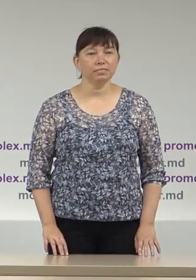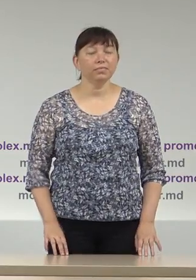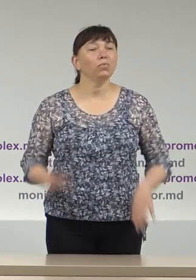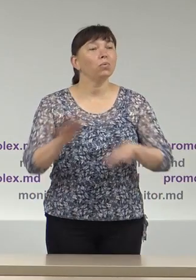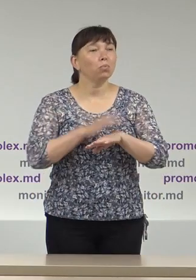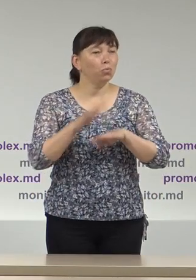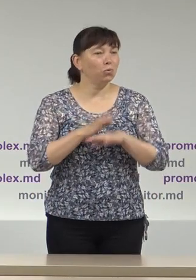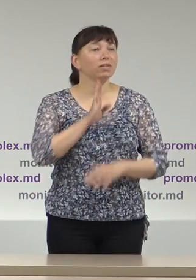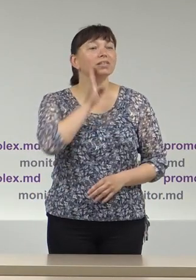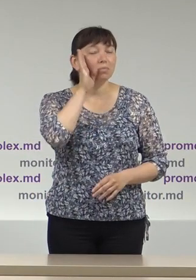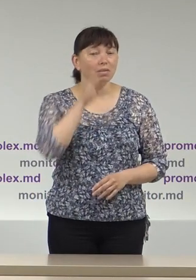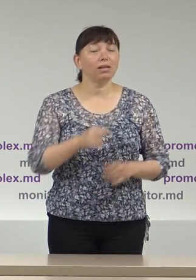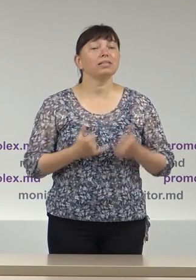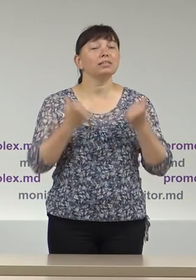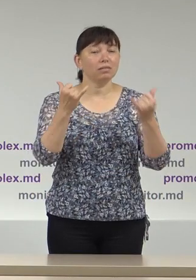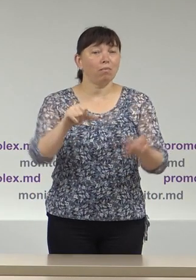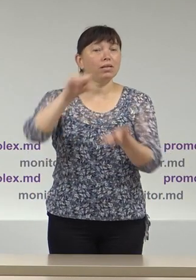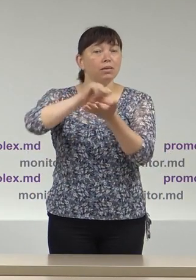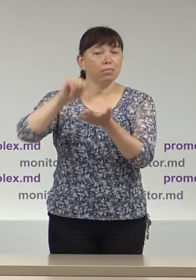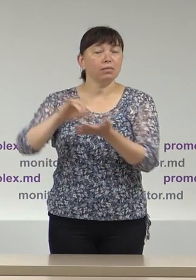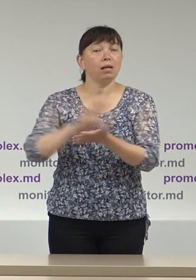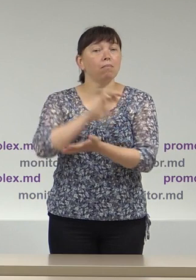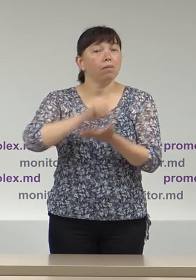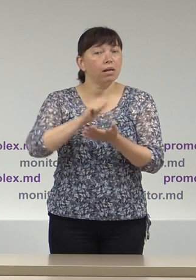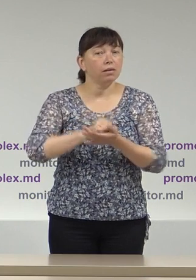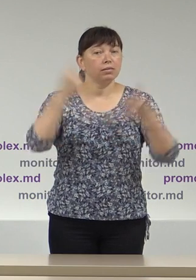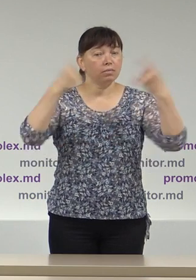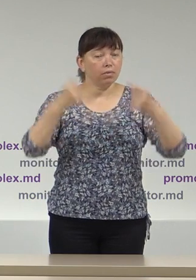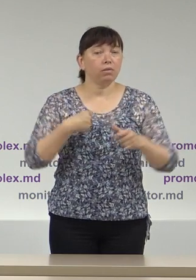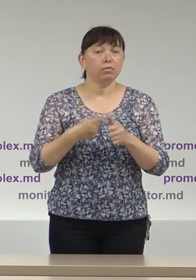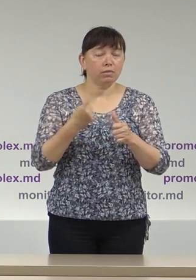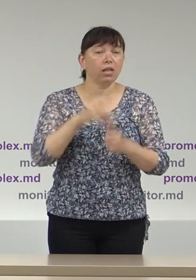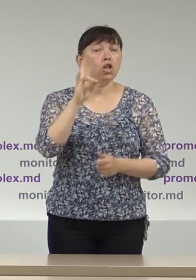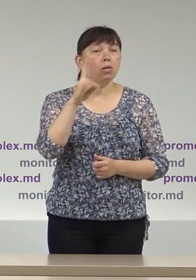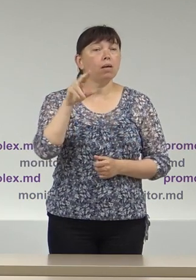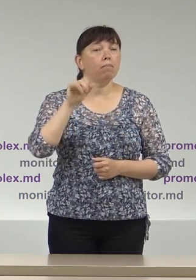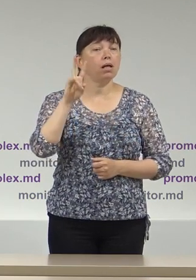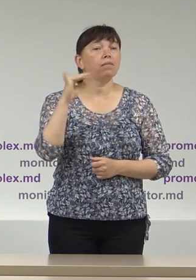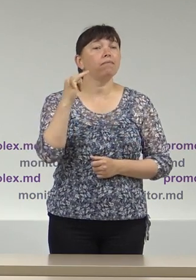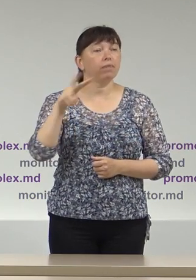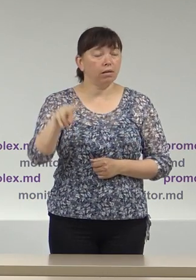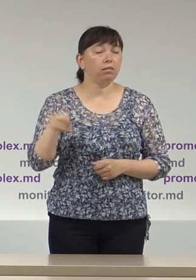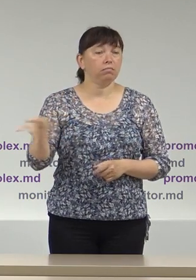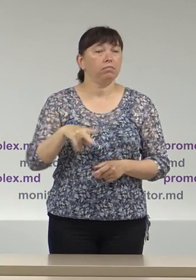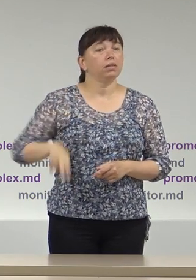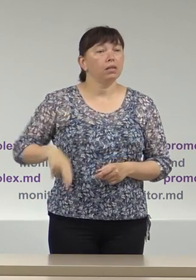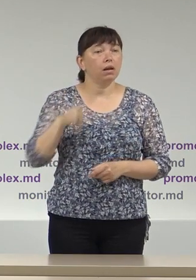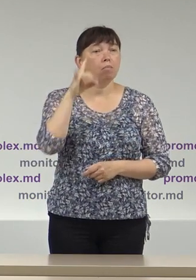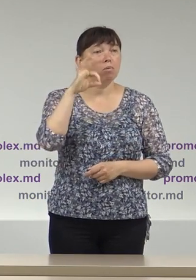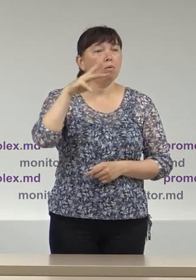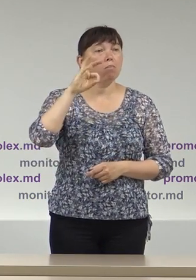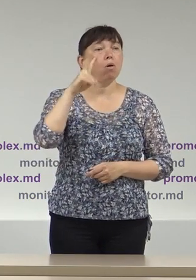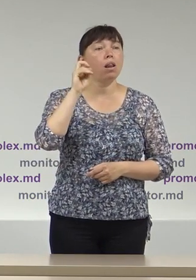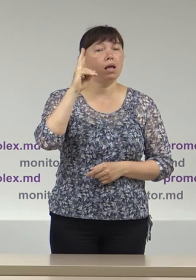Bună dimineața, stimanță reprezentanța Emas Media! Numele meu este Nicolae Panfil, sunt director de program în cadrul Asociației Promolex și sunt